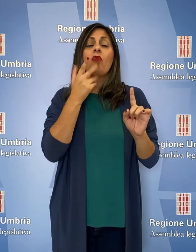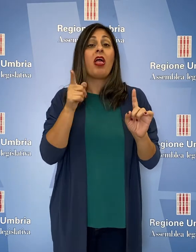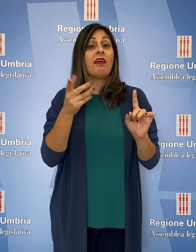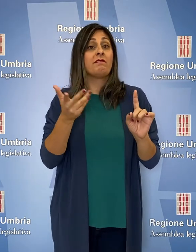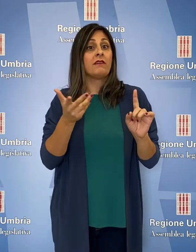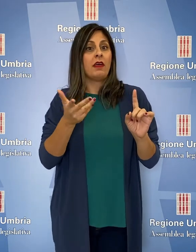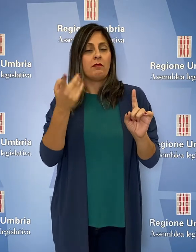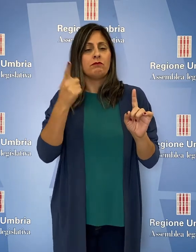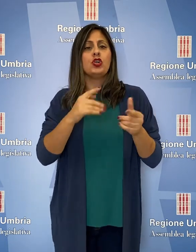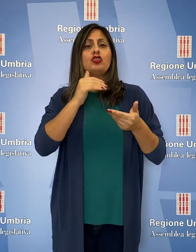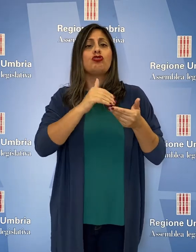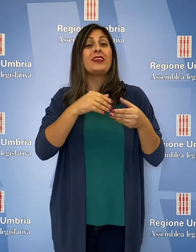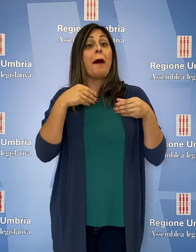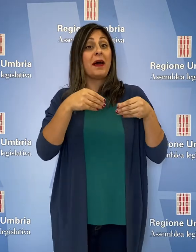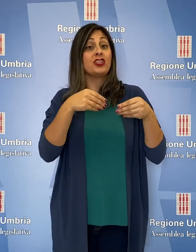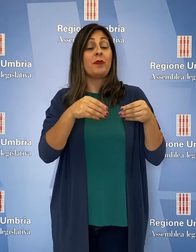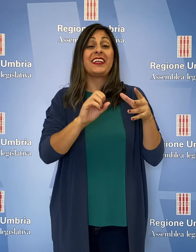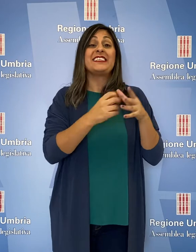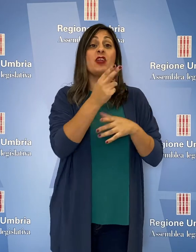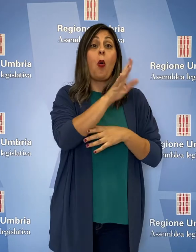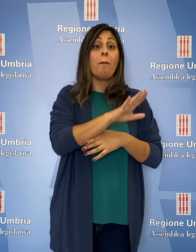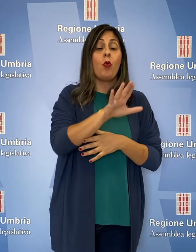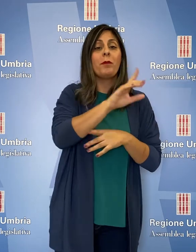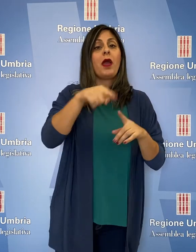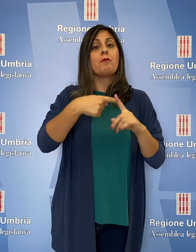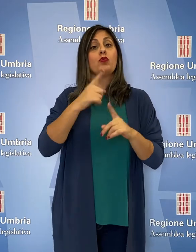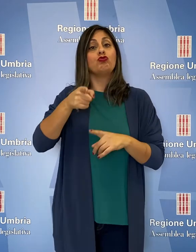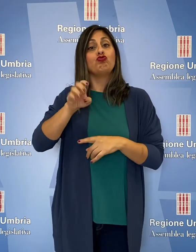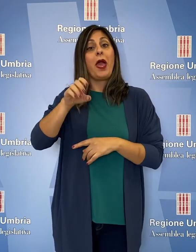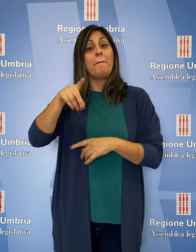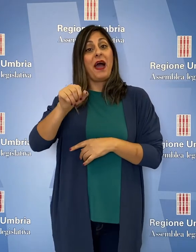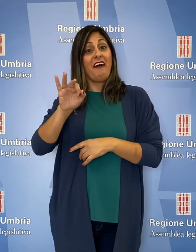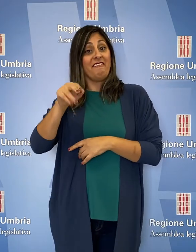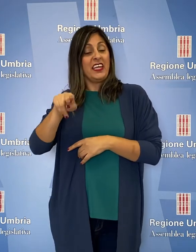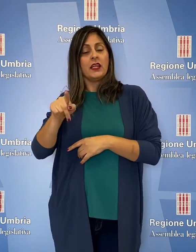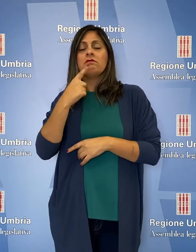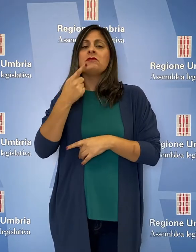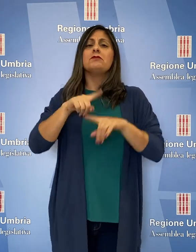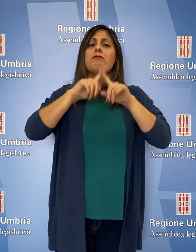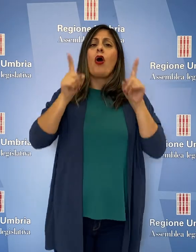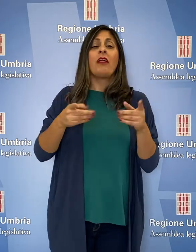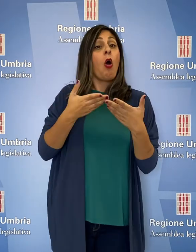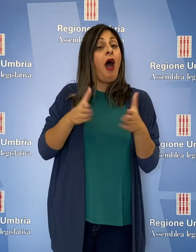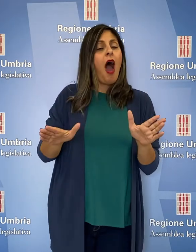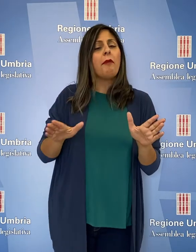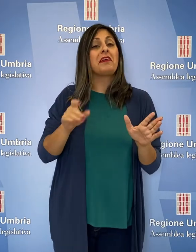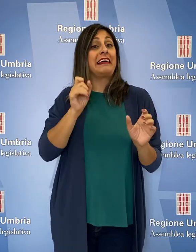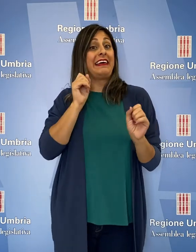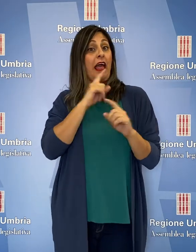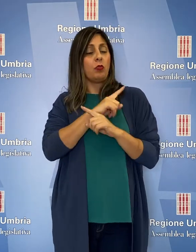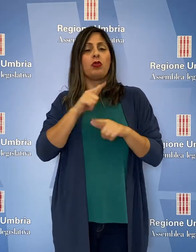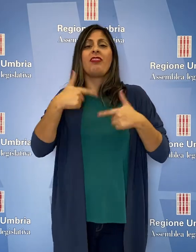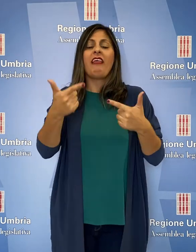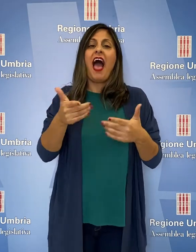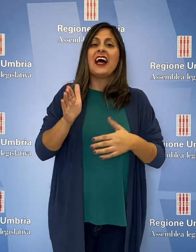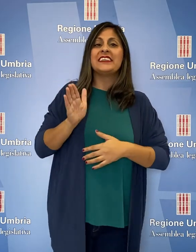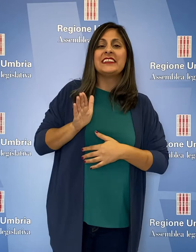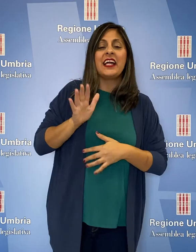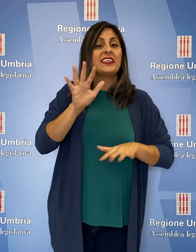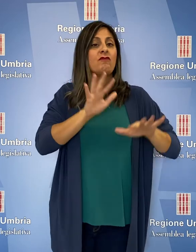'obiettivo di attivare presso le società partecipate, sviluppumbi a GepaFin, sportelli che forniscano a titolo gratuito informazioni